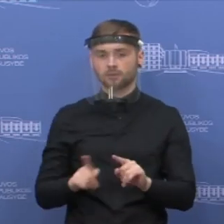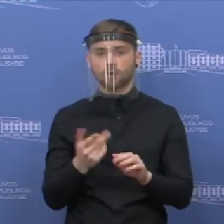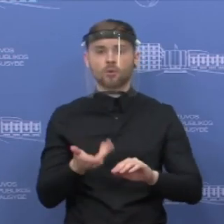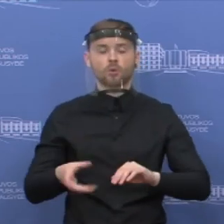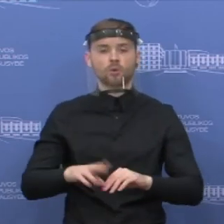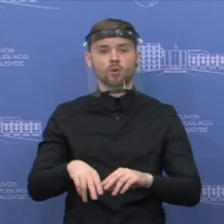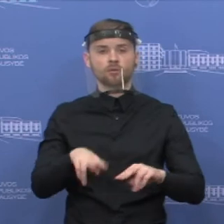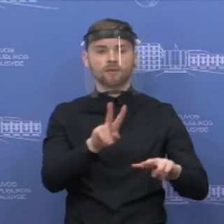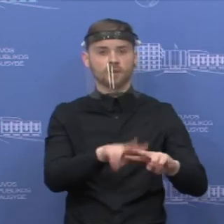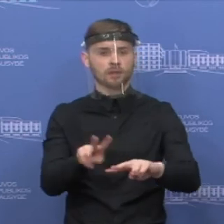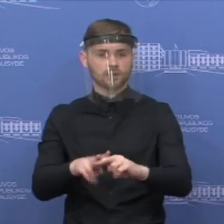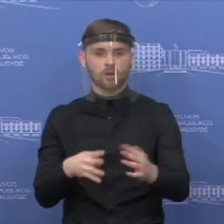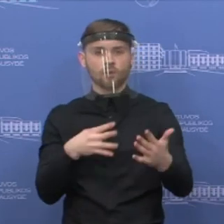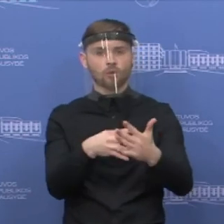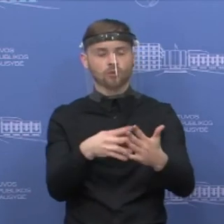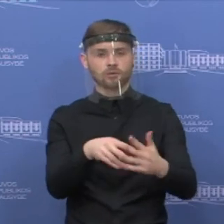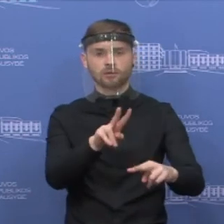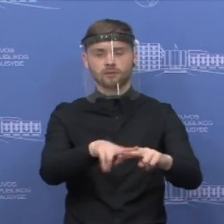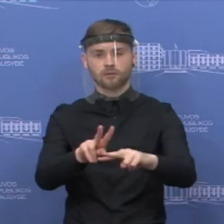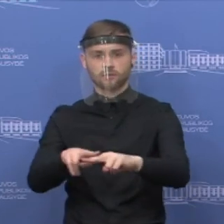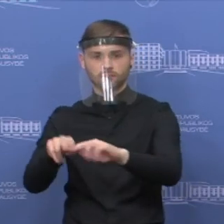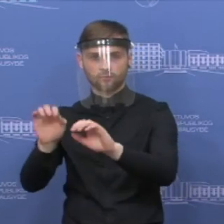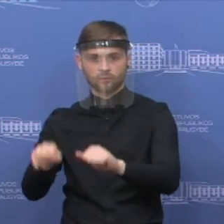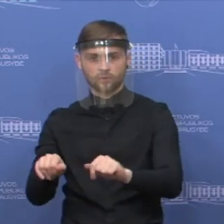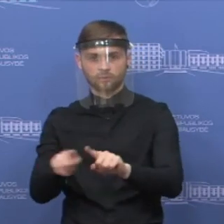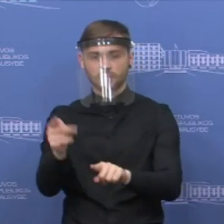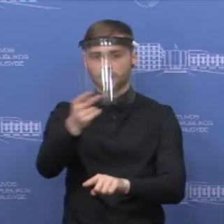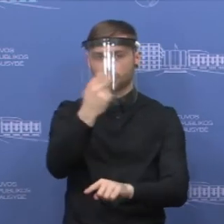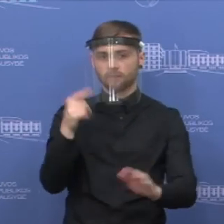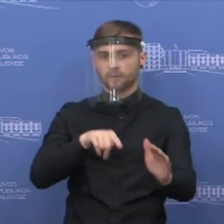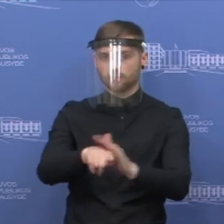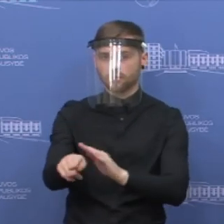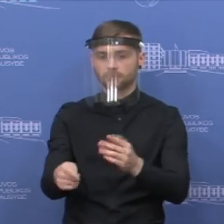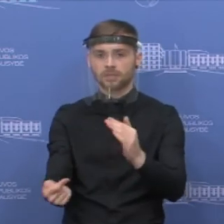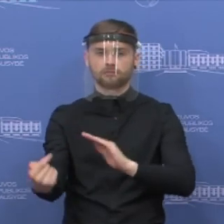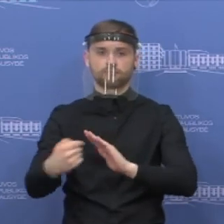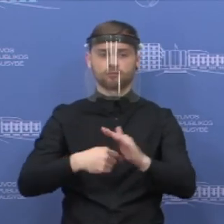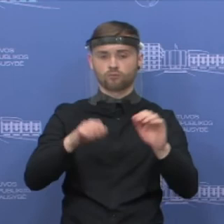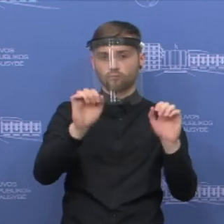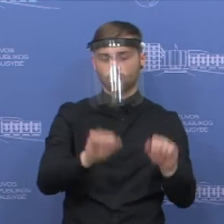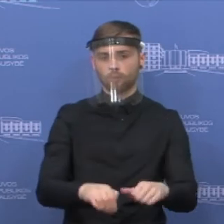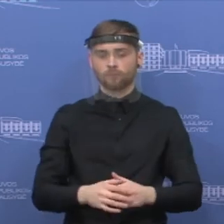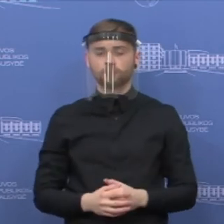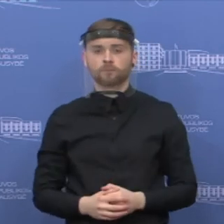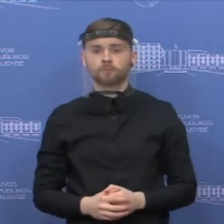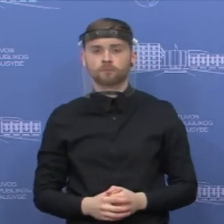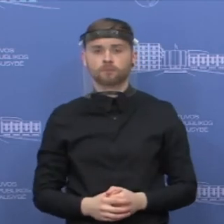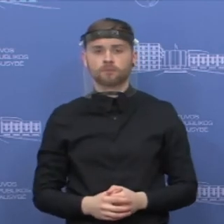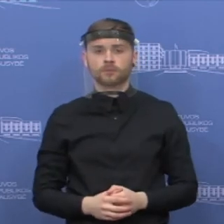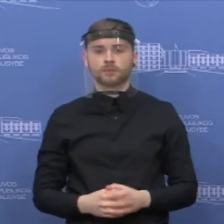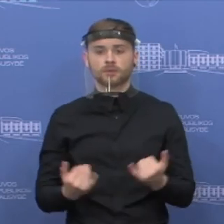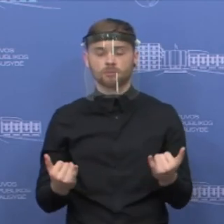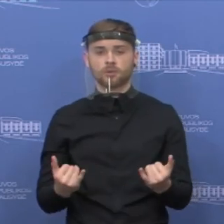punktų, per kuriuos mūsų piliečiai galės ir išvykti, ir atvykti į Lietuvą. Tai mes prognozuotumėm šitų rautų